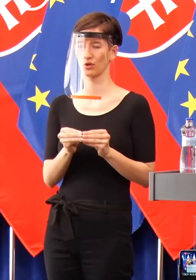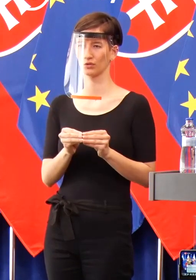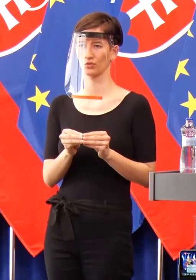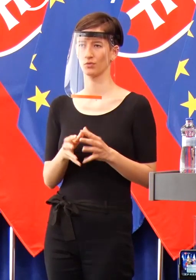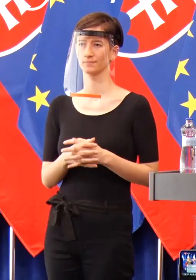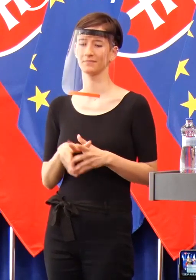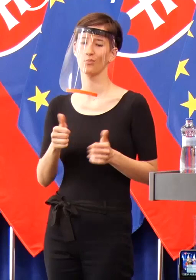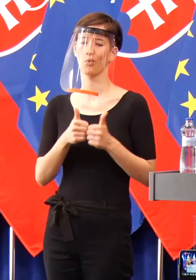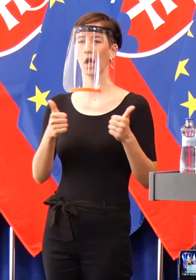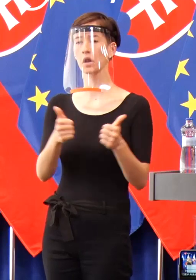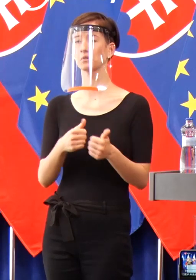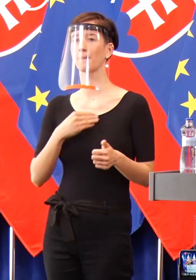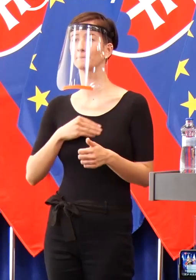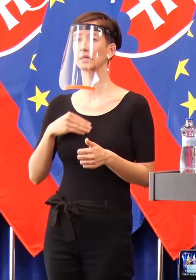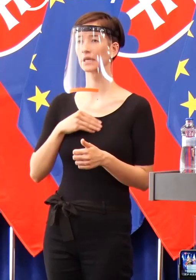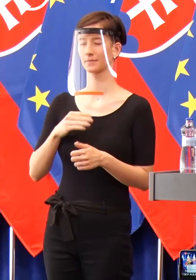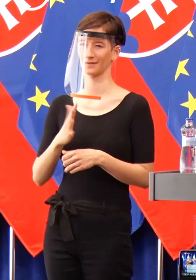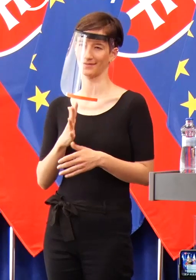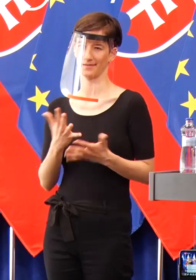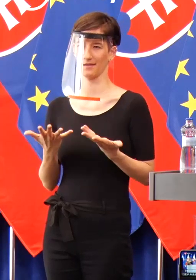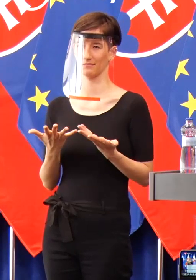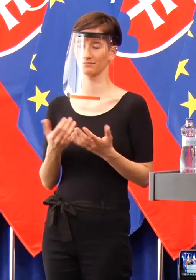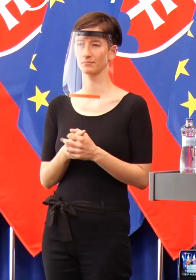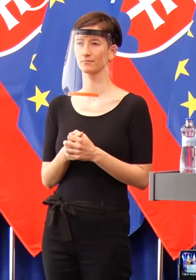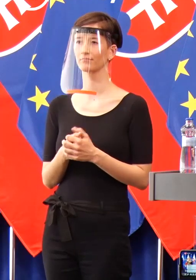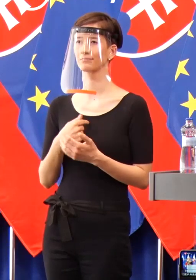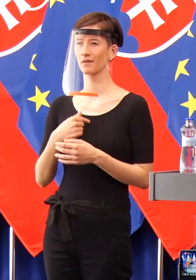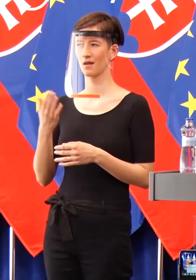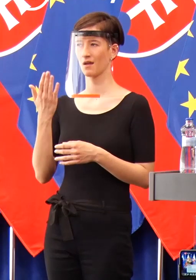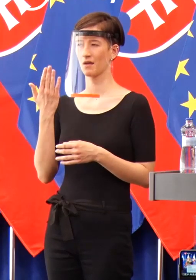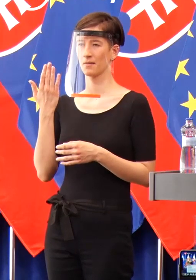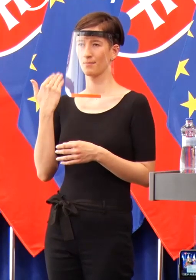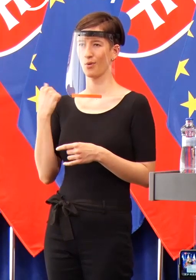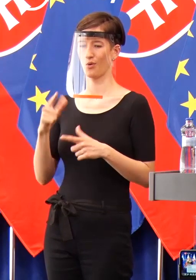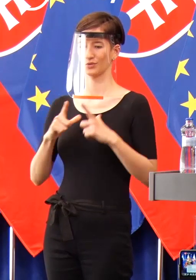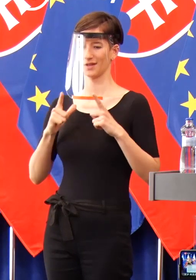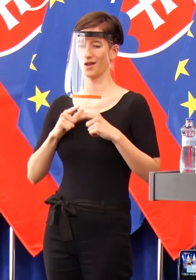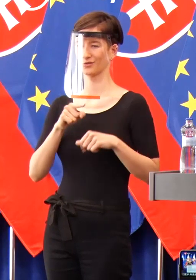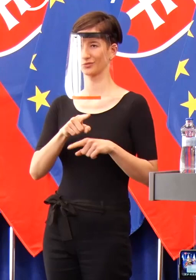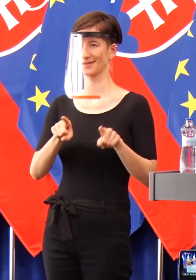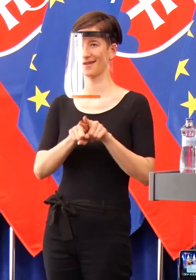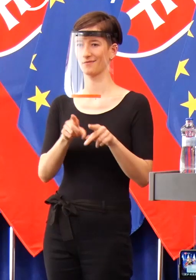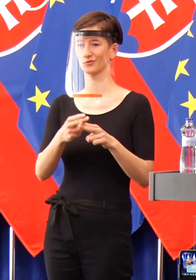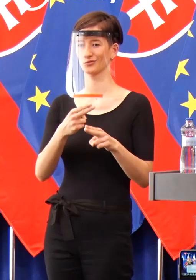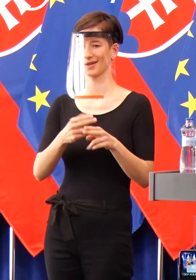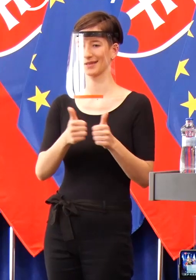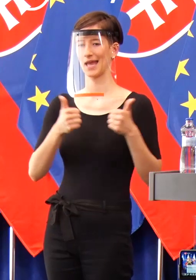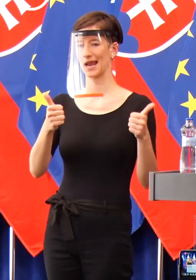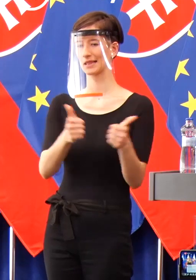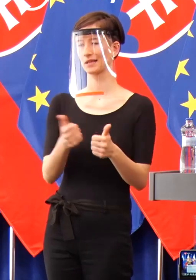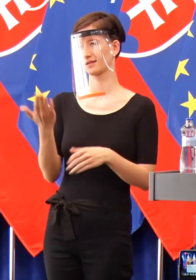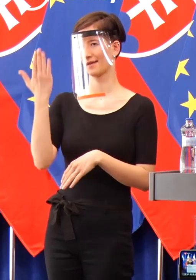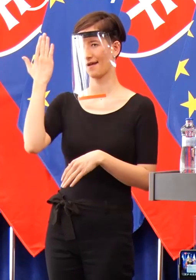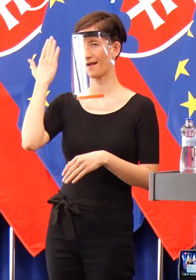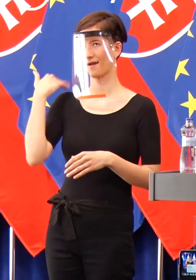není nič príjemné. Mal som možnosť 2003 toto zažiť a preto ich prosím o trpezlivosť, aby to